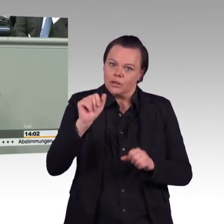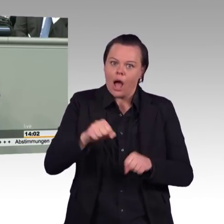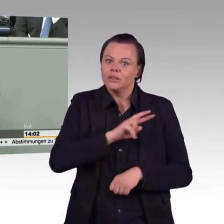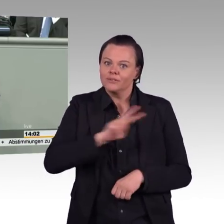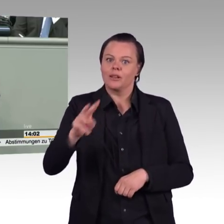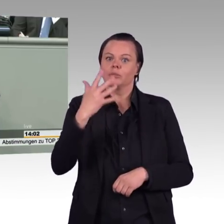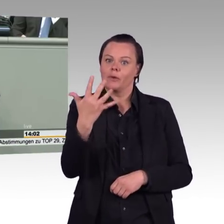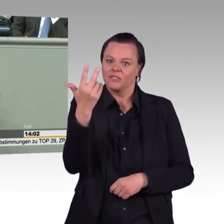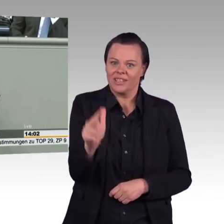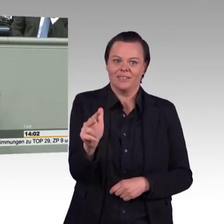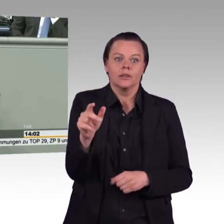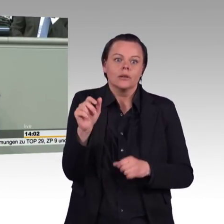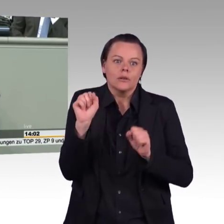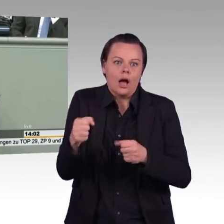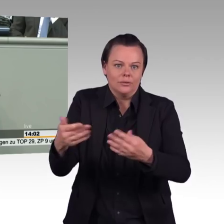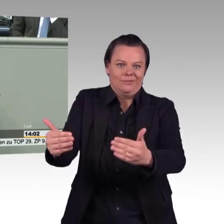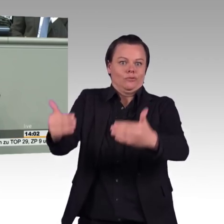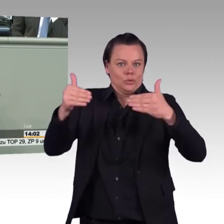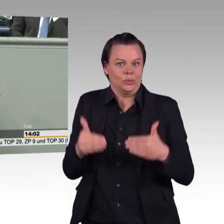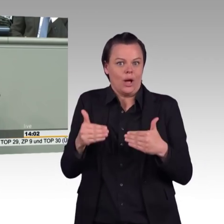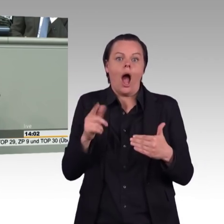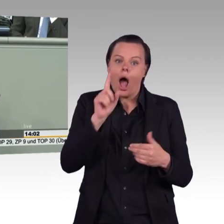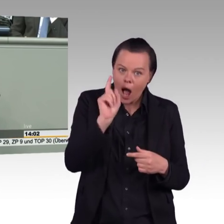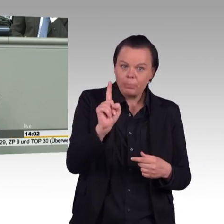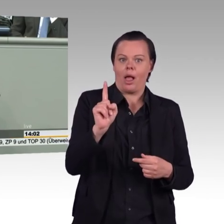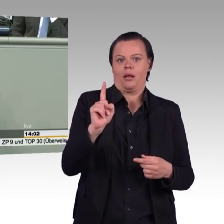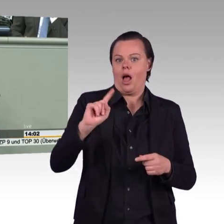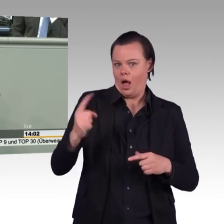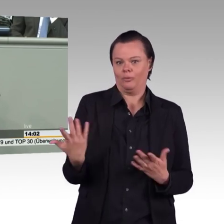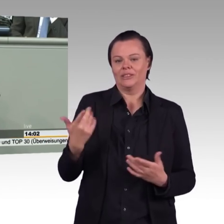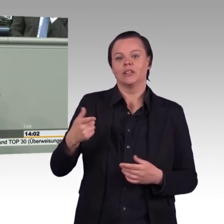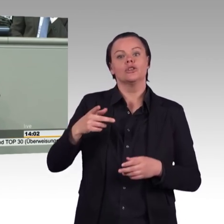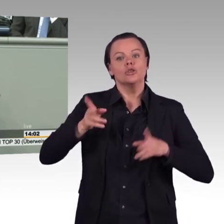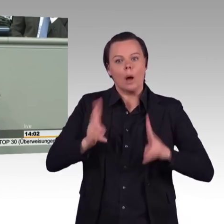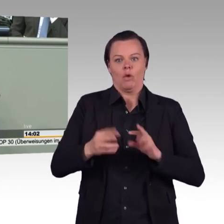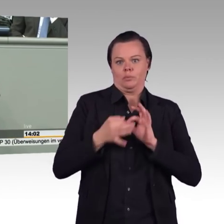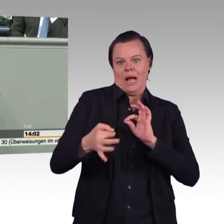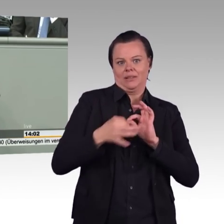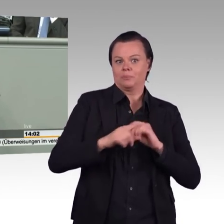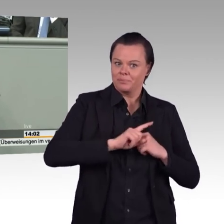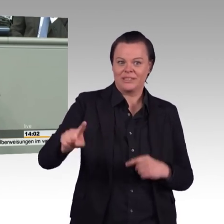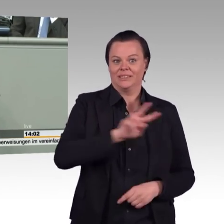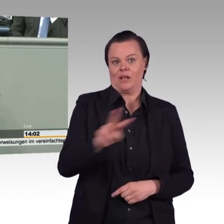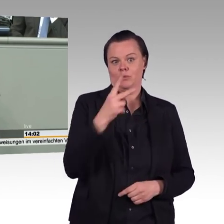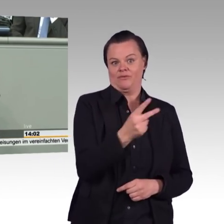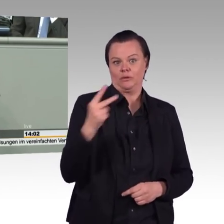deswegen gilt es jetzt zeitnah, aber ohne Hetze, diesen Kompromiss, diesen Konsens, den wir gefunden haben, eins zu eins